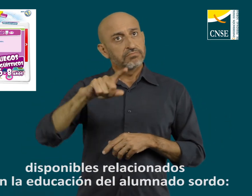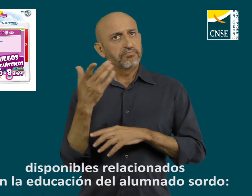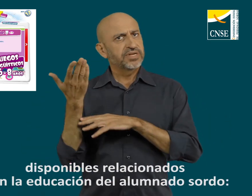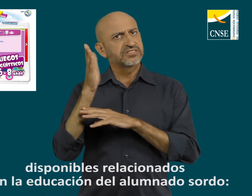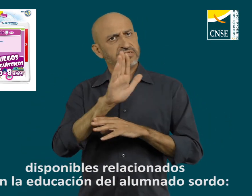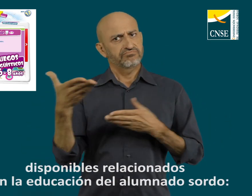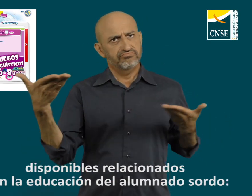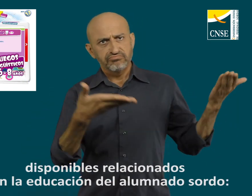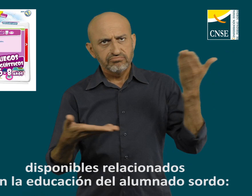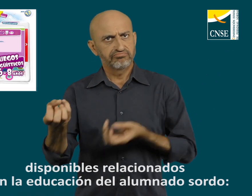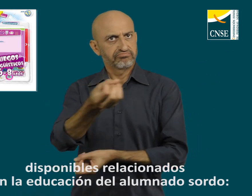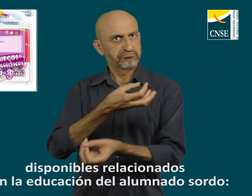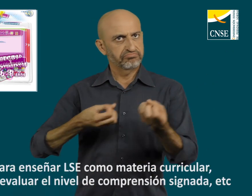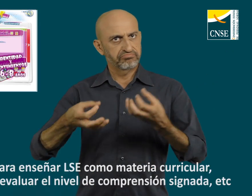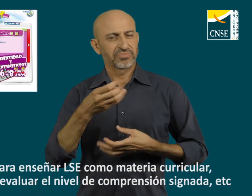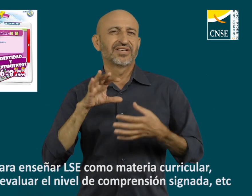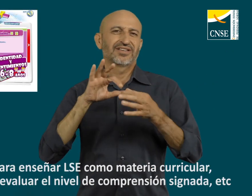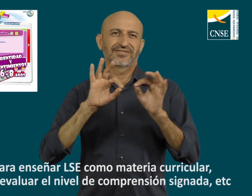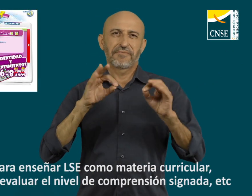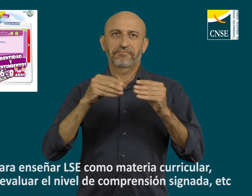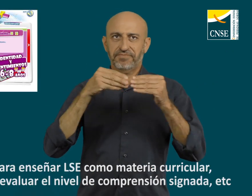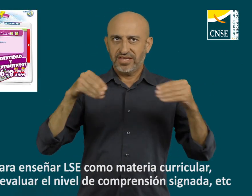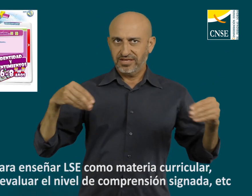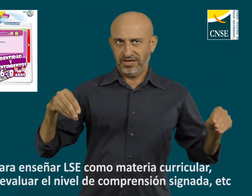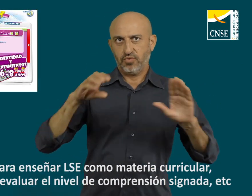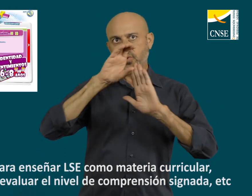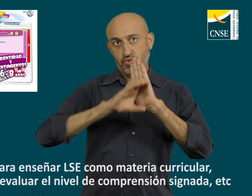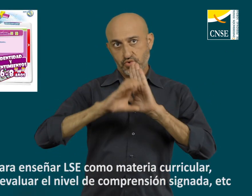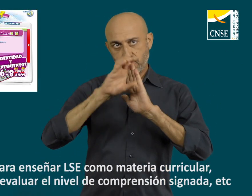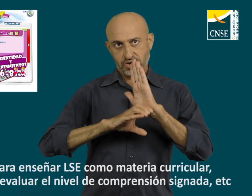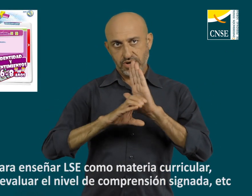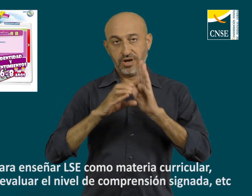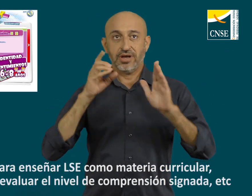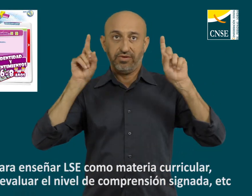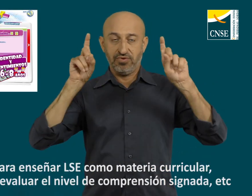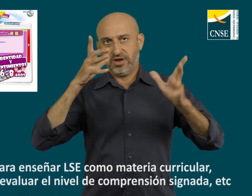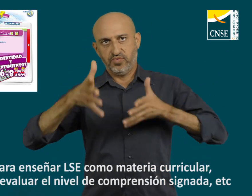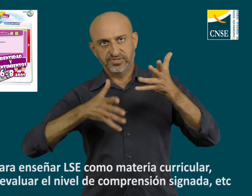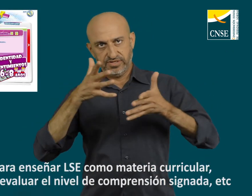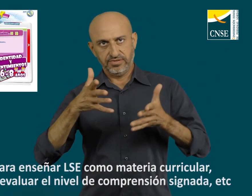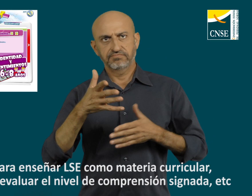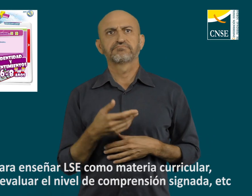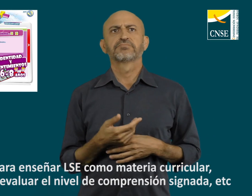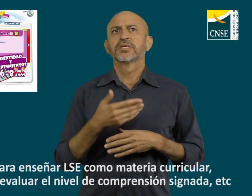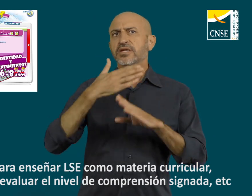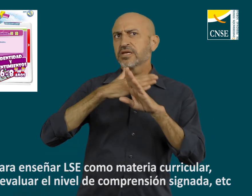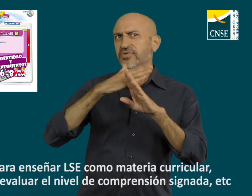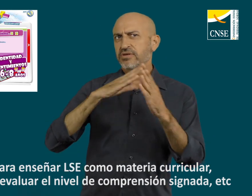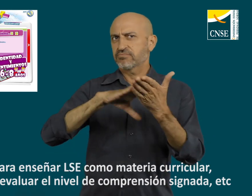alumnado sordo, para enseñar lengua de signos como materia curricular, para evaluar el